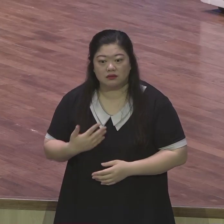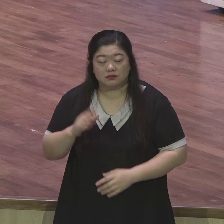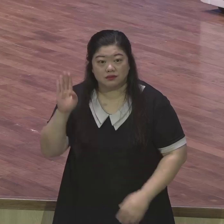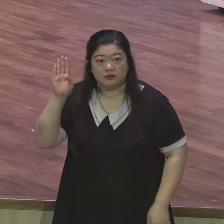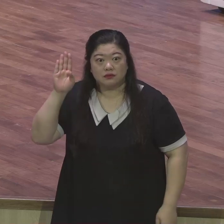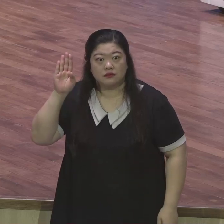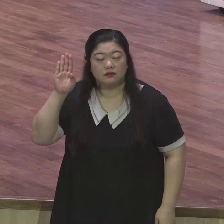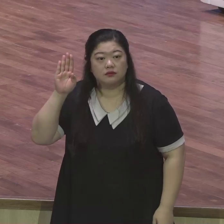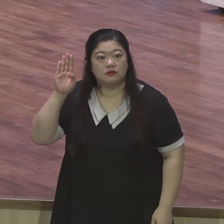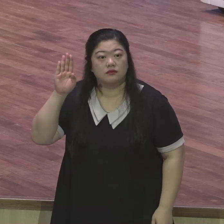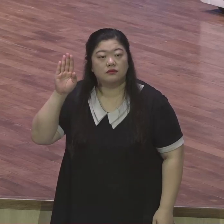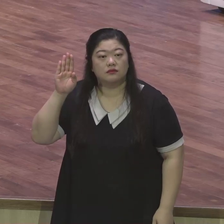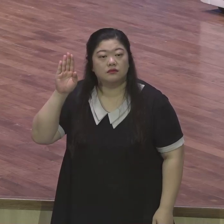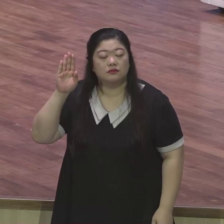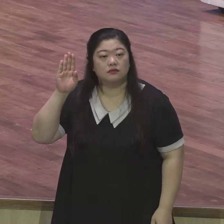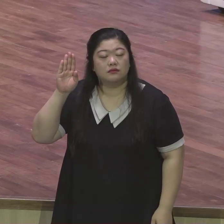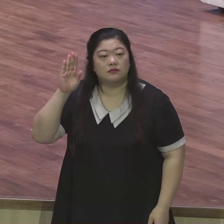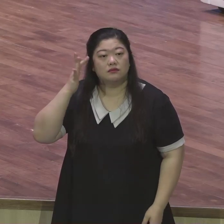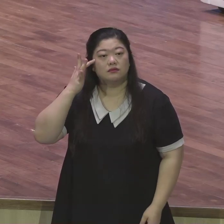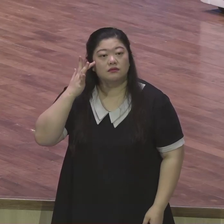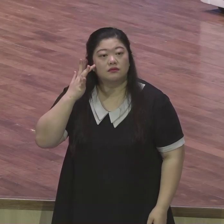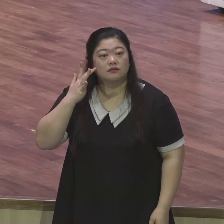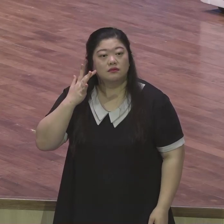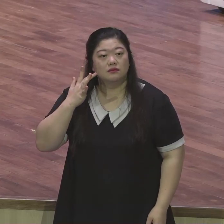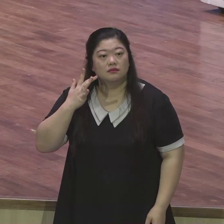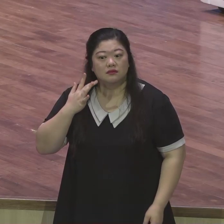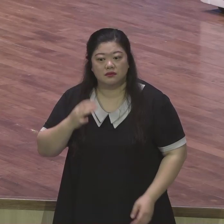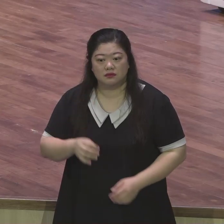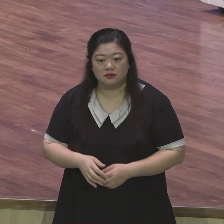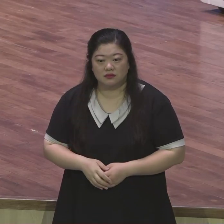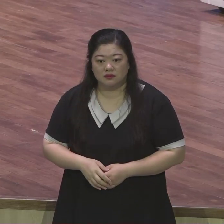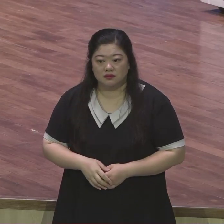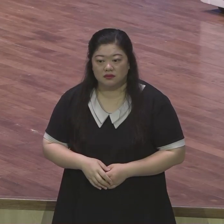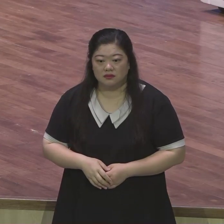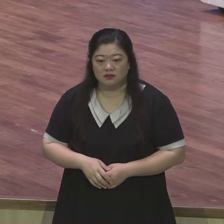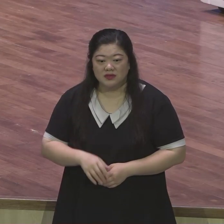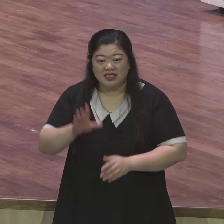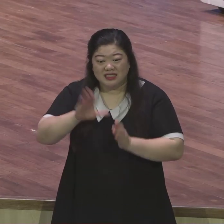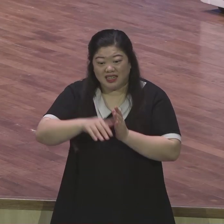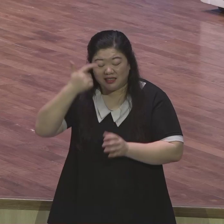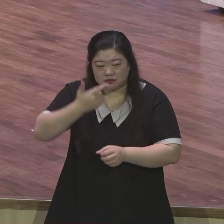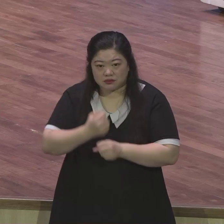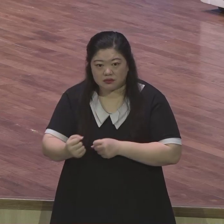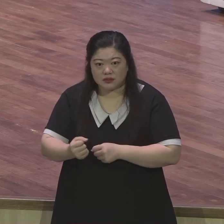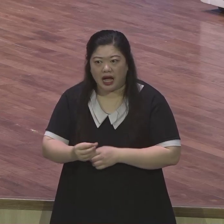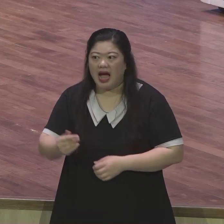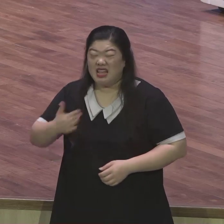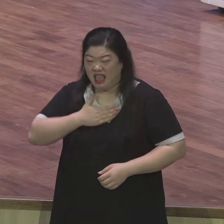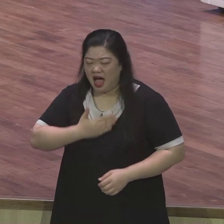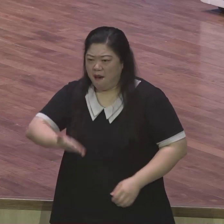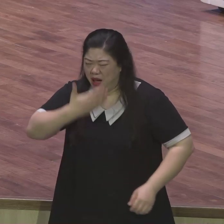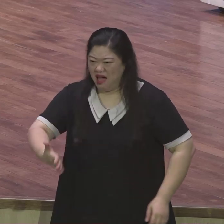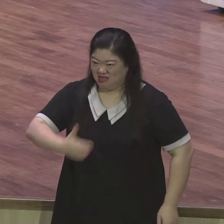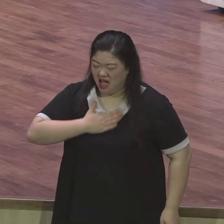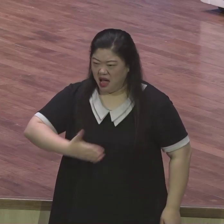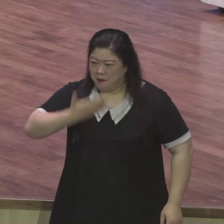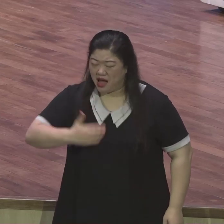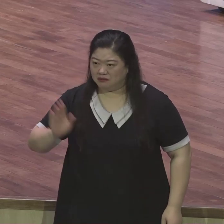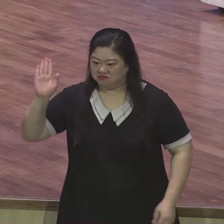충격받았는지 몰라요 또 우리는 내가 할 수 있나? 4천말씀문동 2장 내가 할 수 있나? 환경보고 상황보고